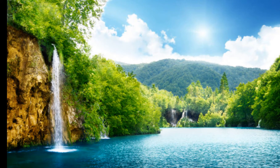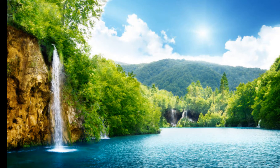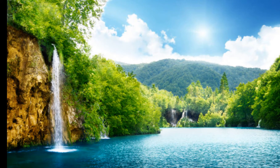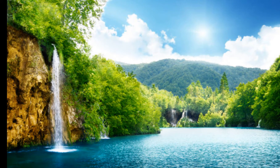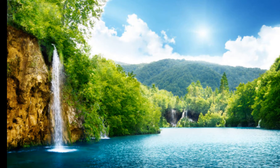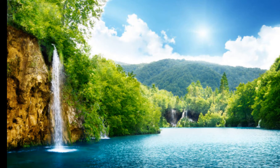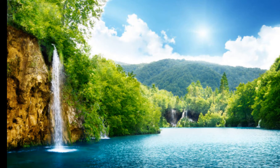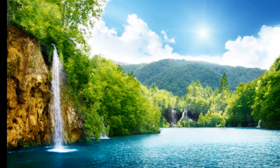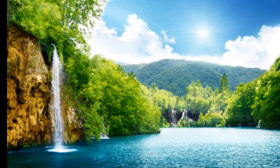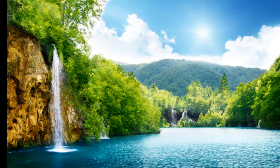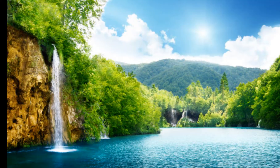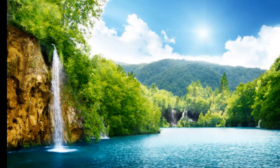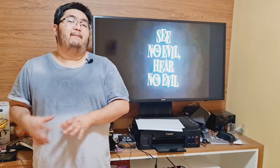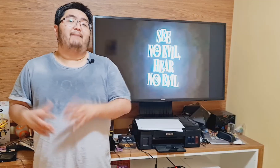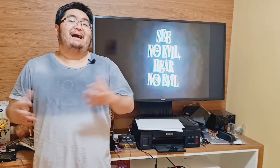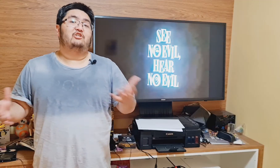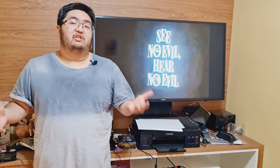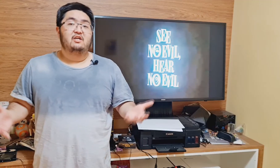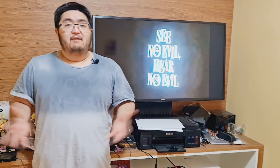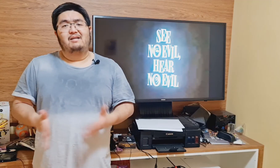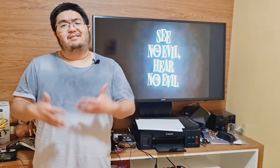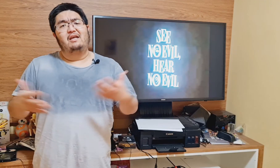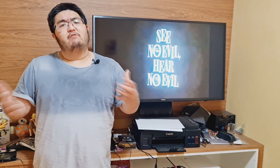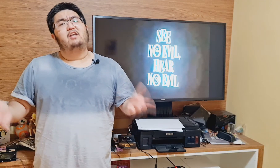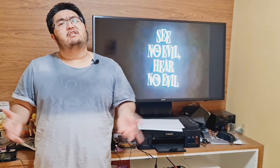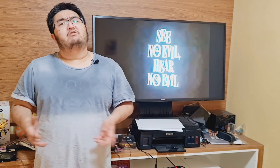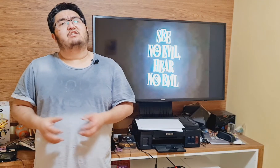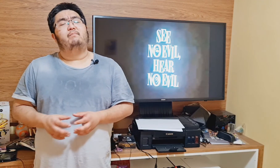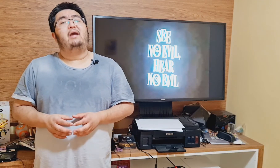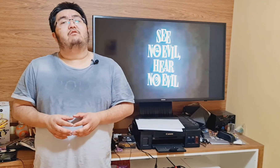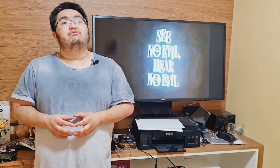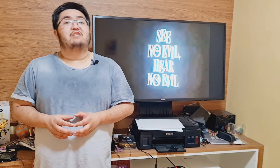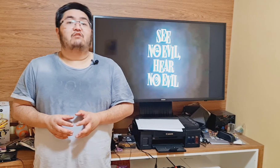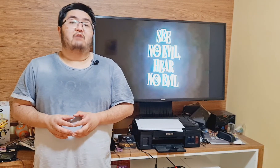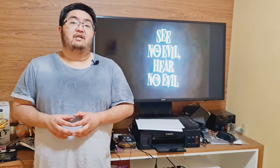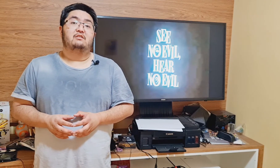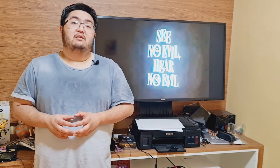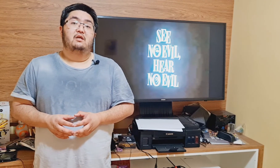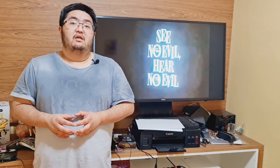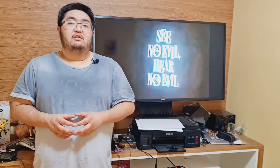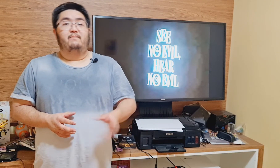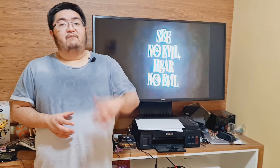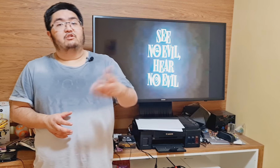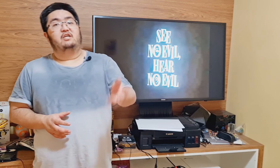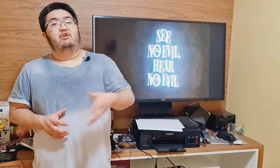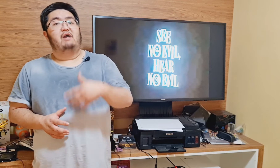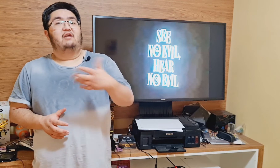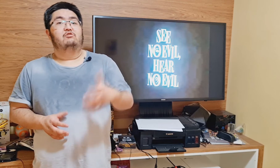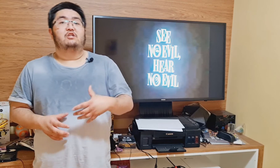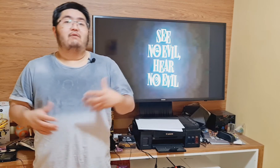geográfico cuja interferência humana é baixa, mantendo ainda seus aspectos naturais. Dizer pra você que é uma área onde não há